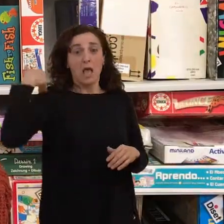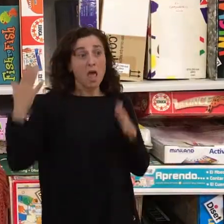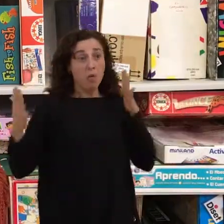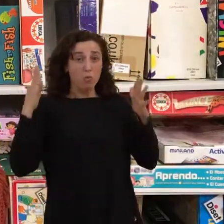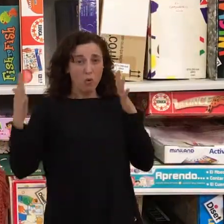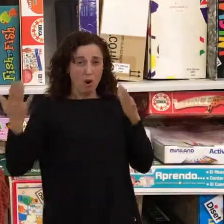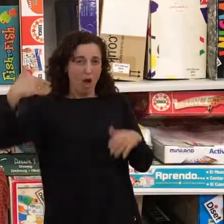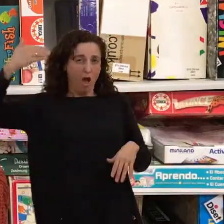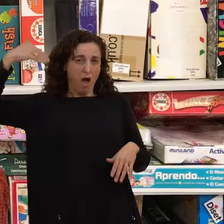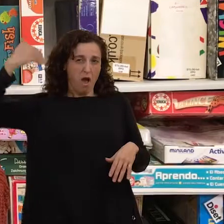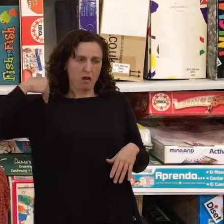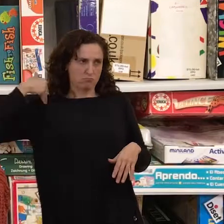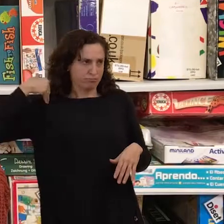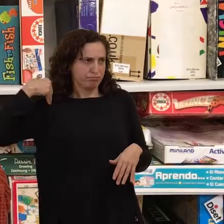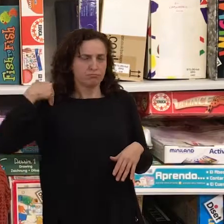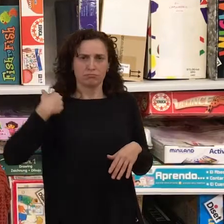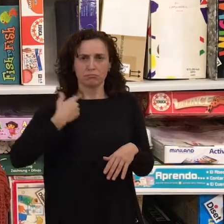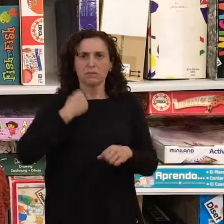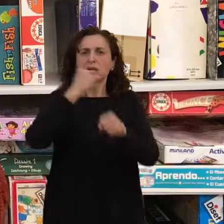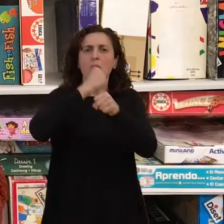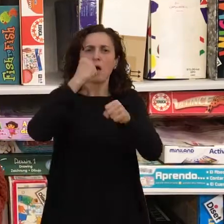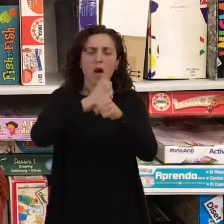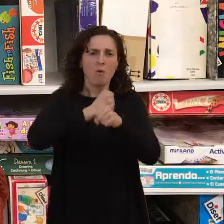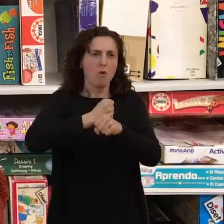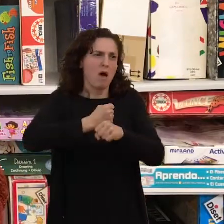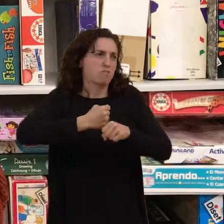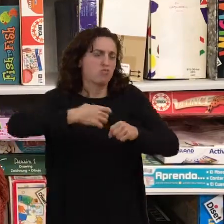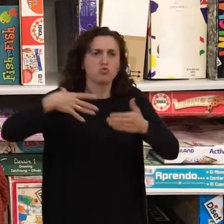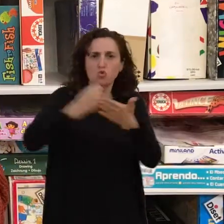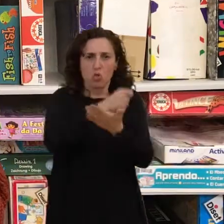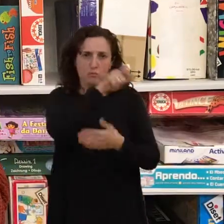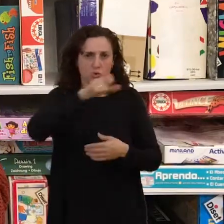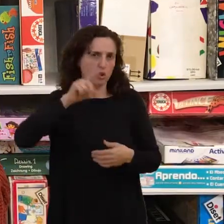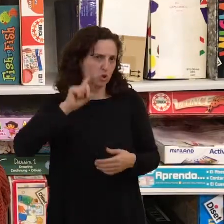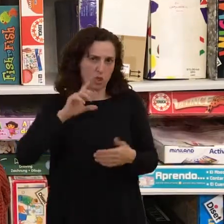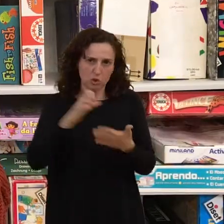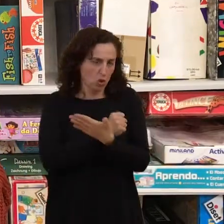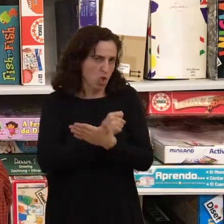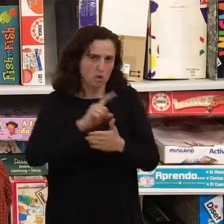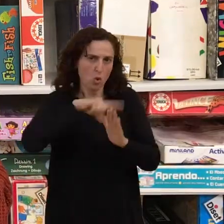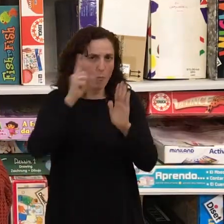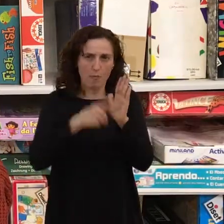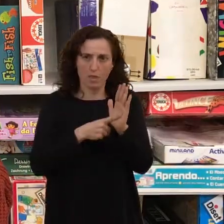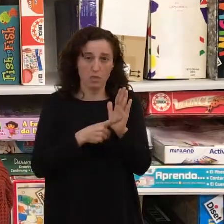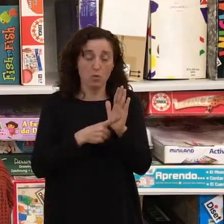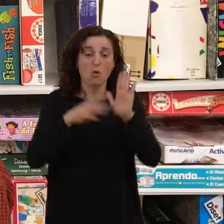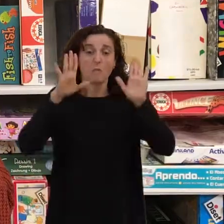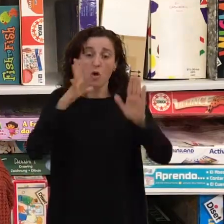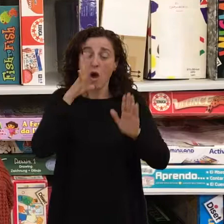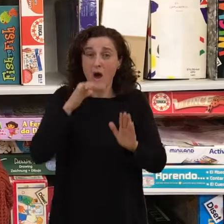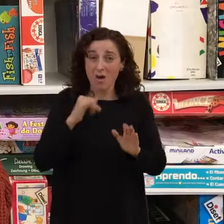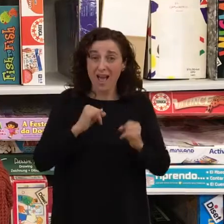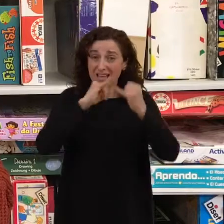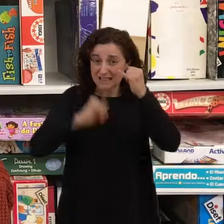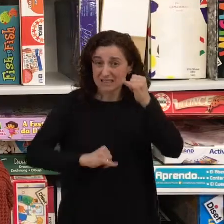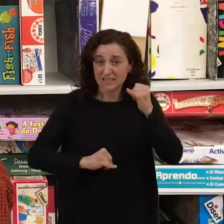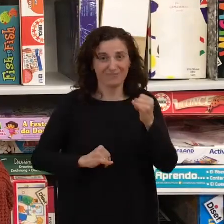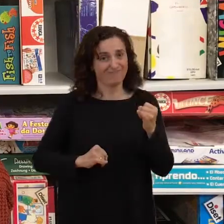que había pleno empleo de las personas hordas. Ojalá se diera ahora el caso, pero a causa de la crisis ya no existe ese pleno empleo.